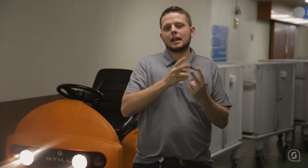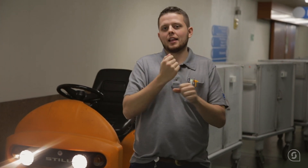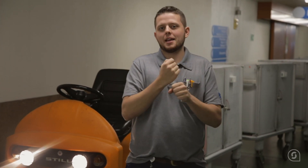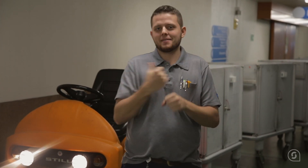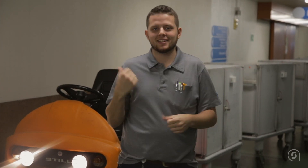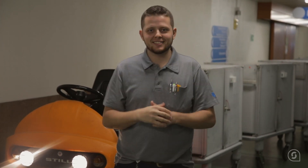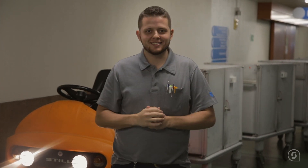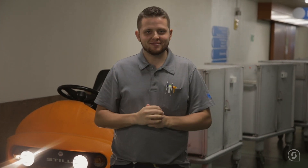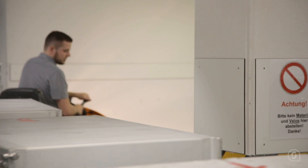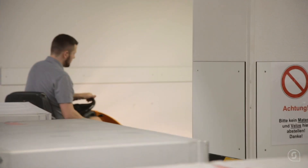ist Materialarbeit.